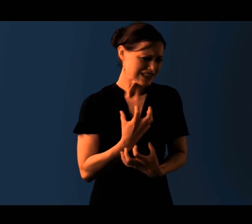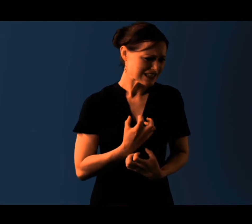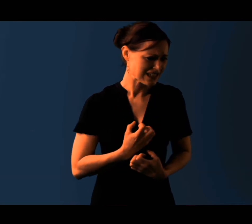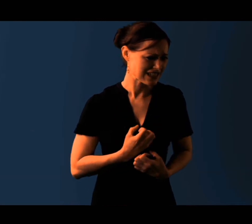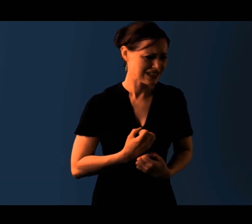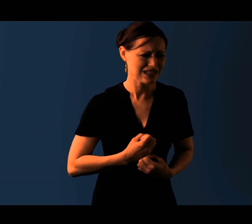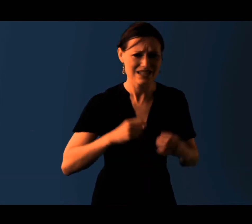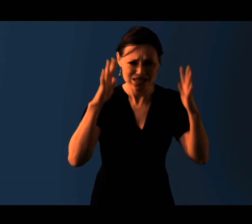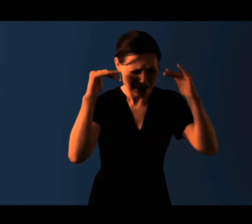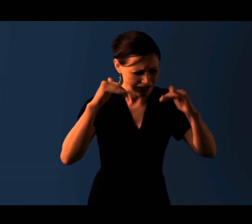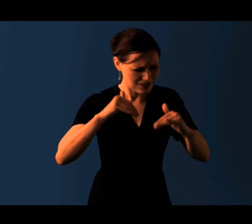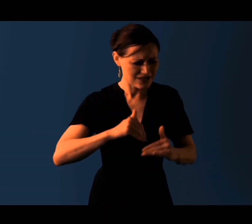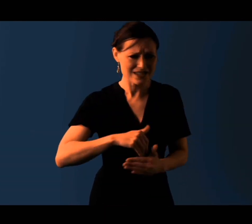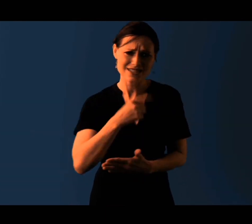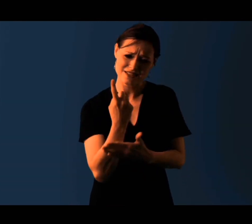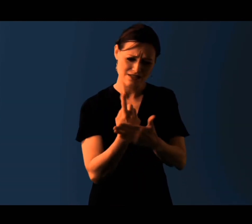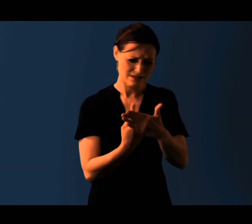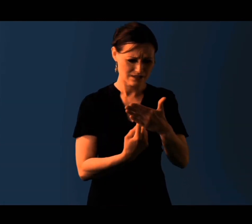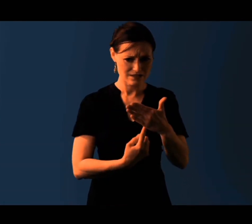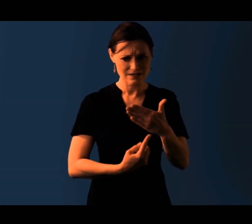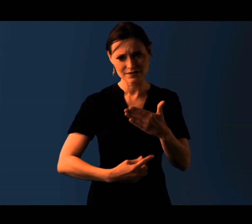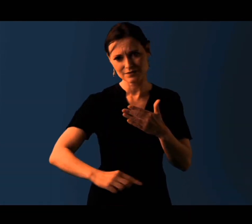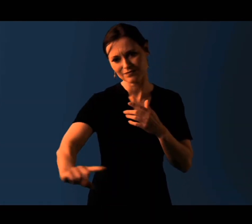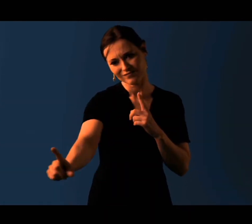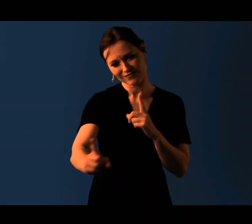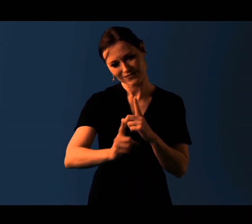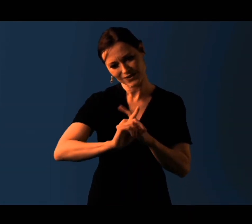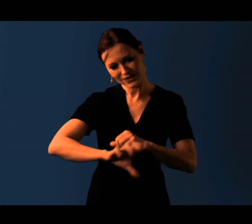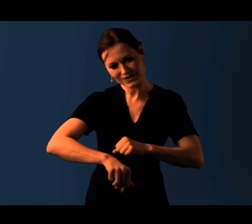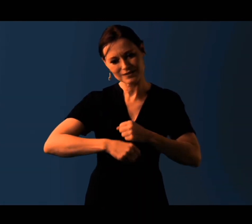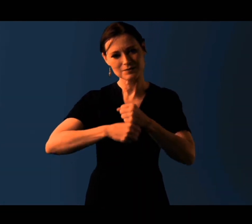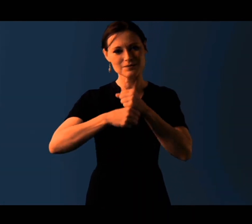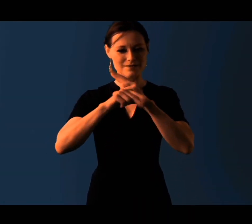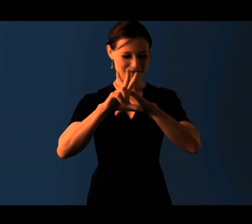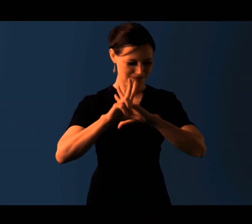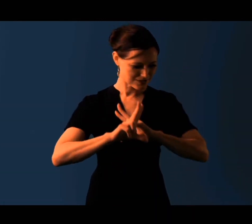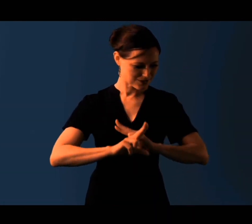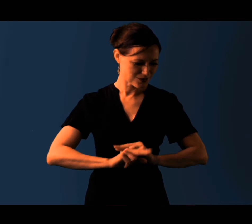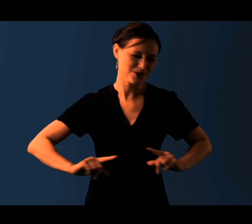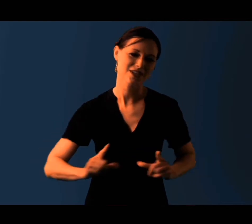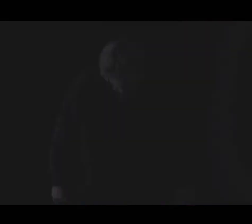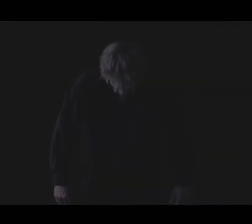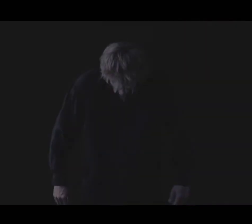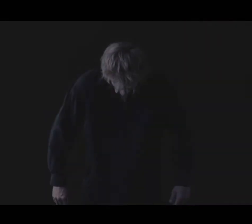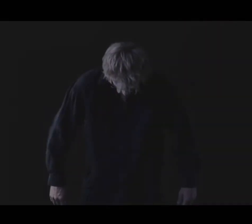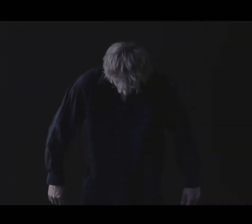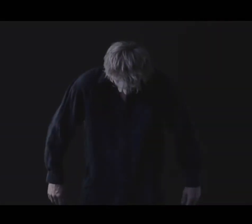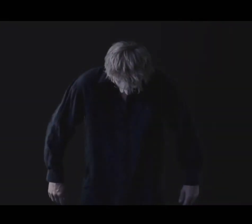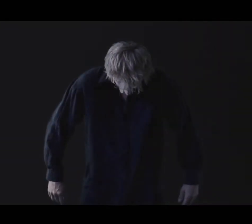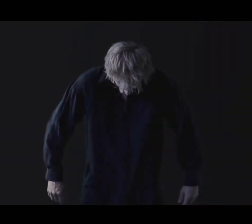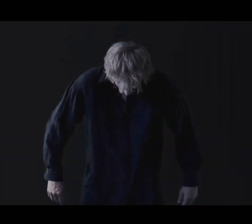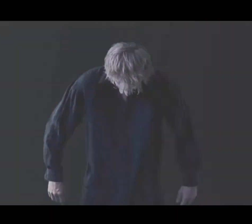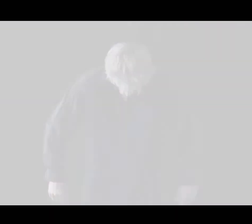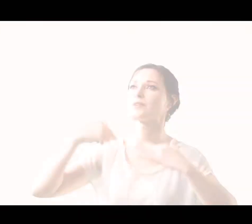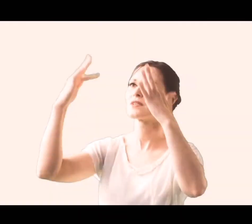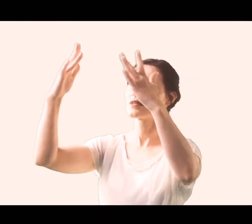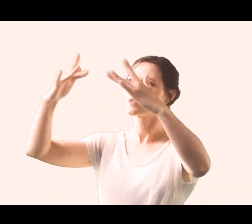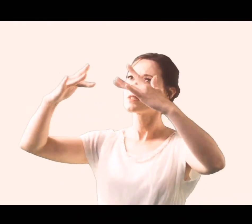derape, je devise tes chemins Tu corriges, tu retapes comme l'eau douce, tu hydrates Je m'suis brûlé les